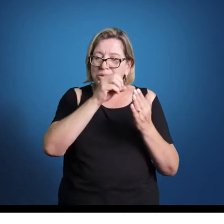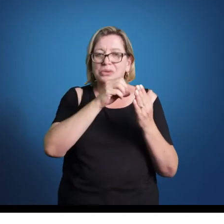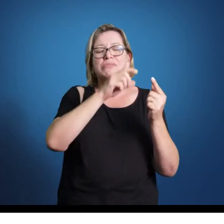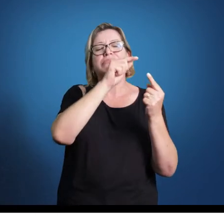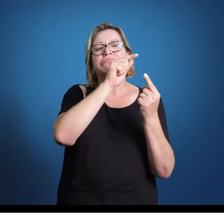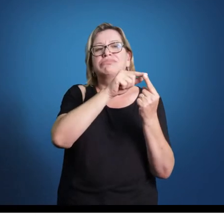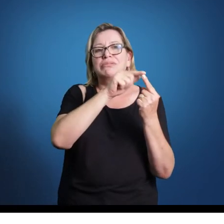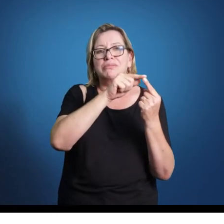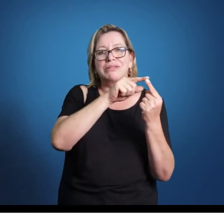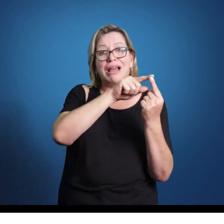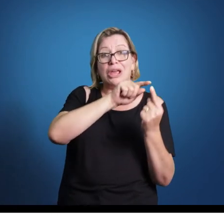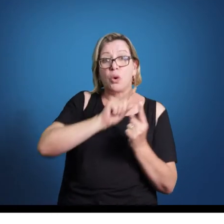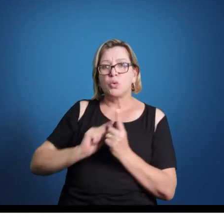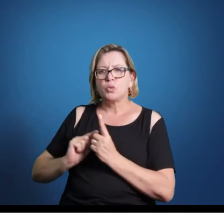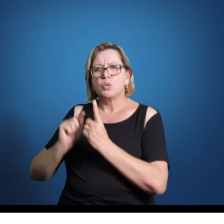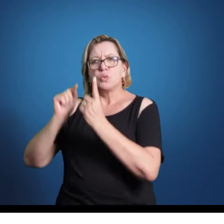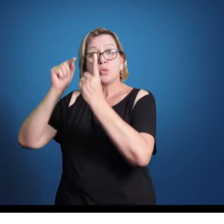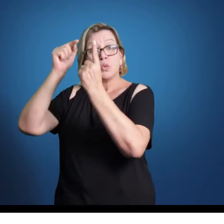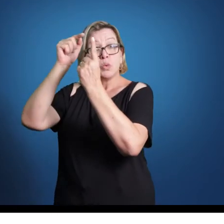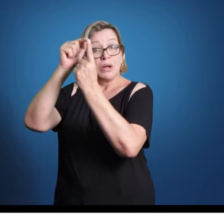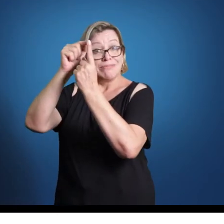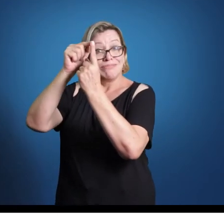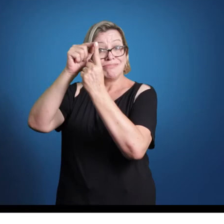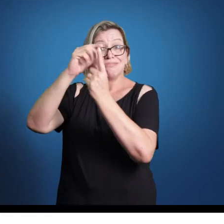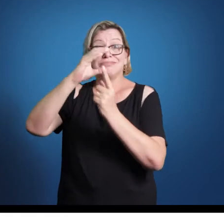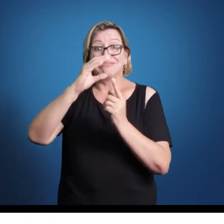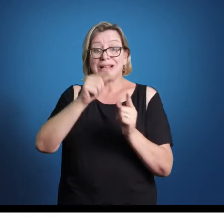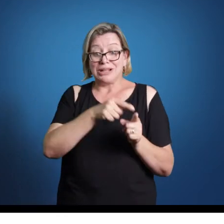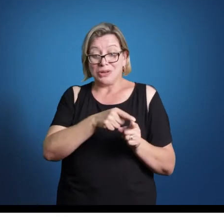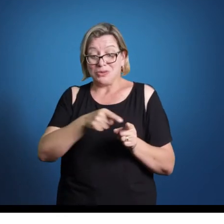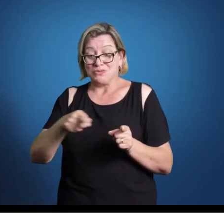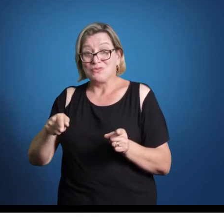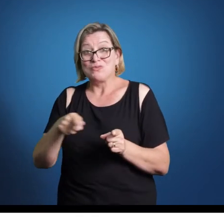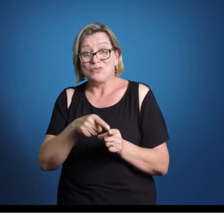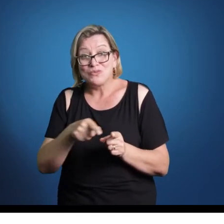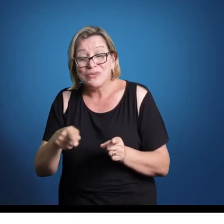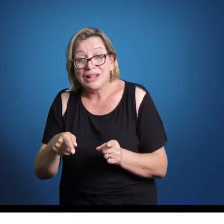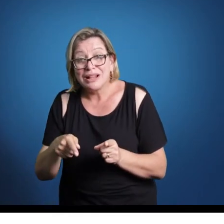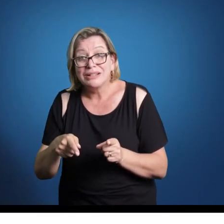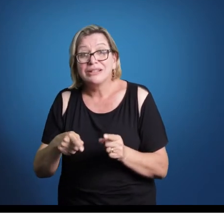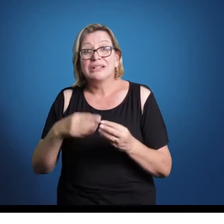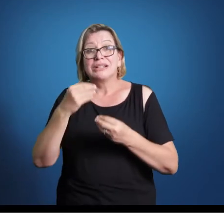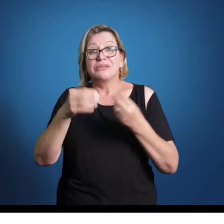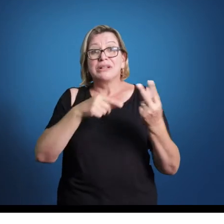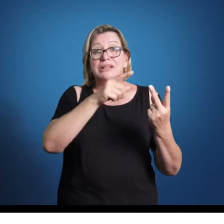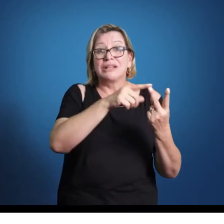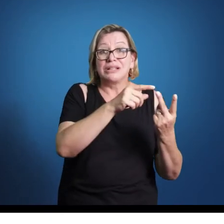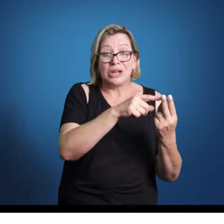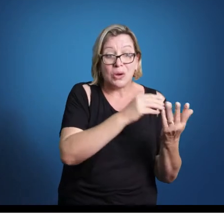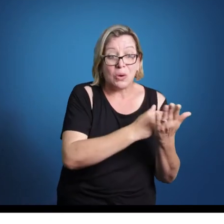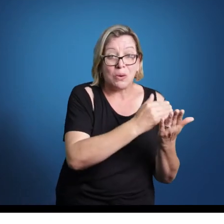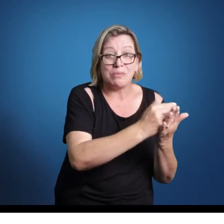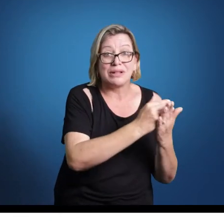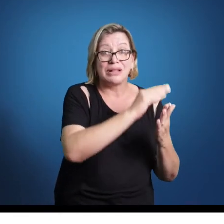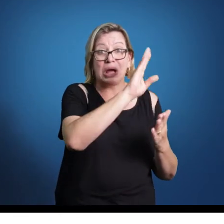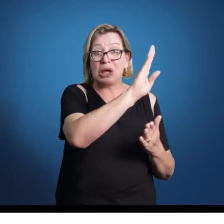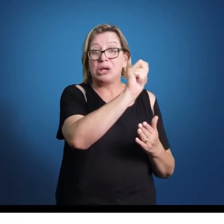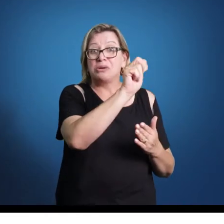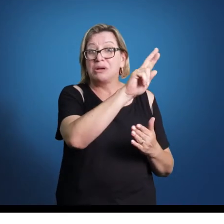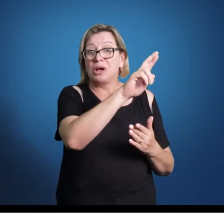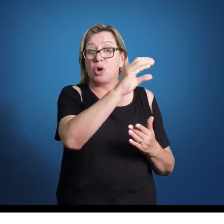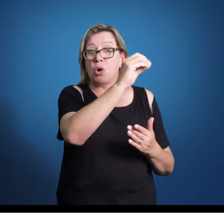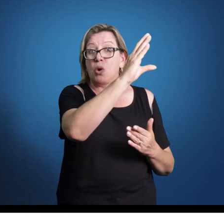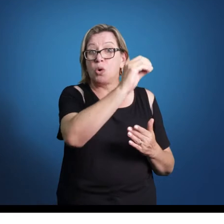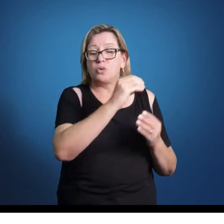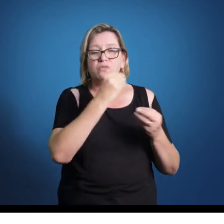mais tardio. ele teve início no barroco. Até as primeiras formas musicais, pensar formas musicais, as danças como, por exemplo,